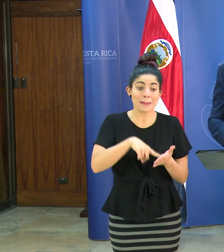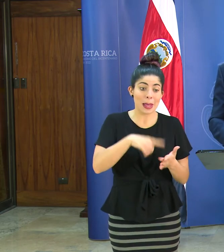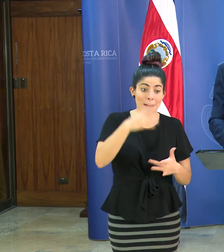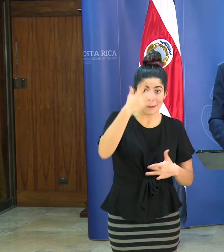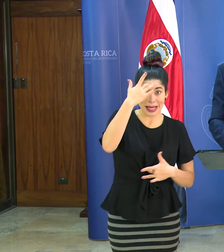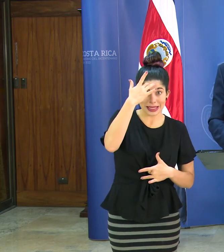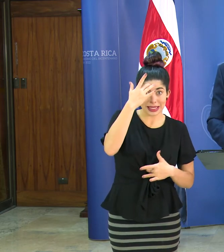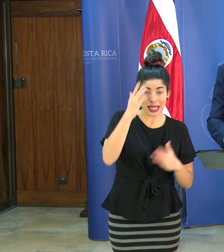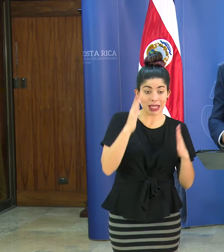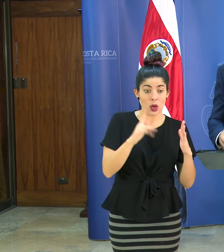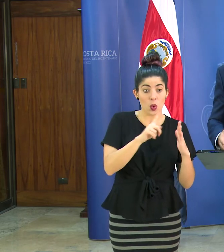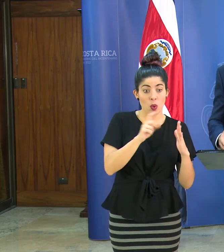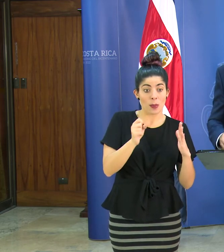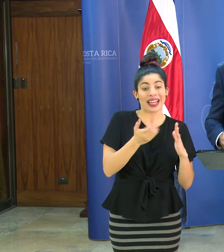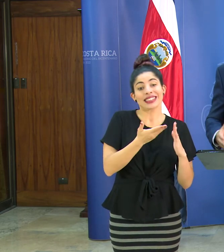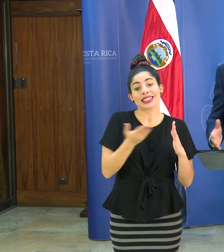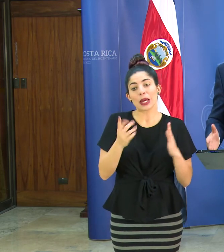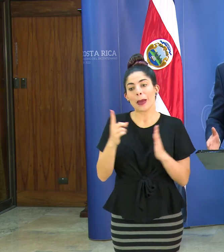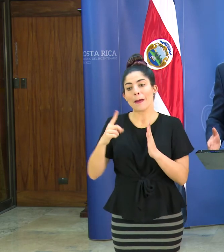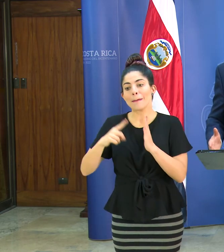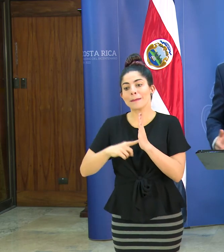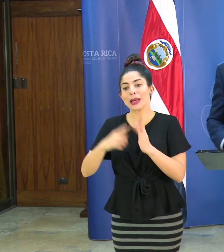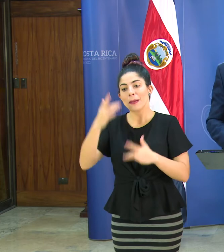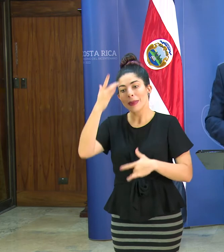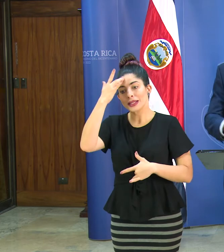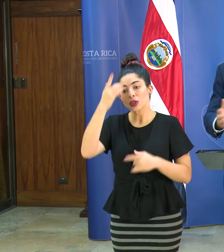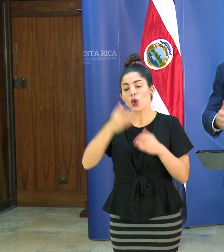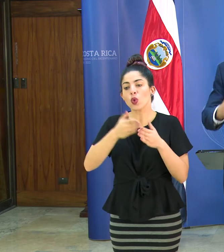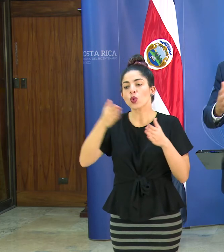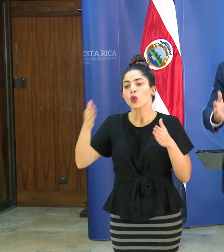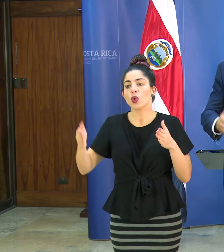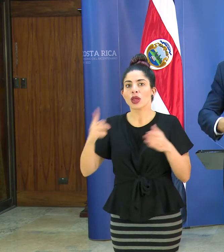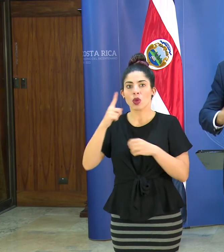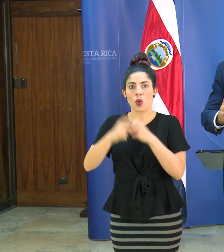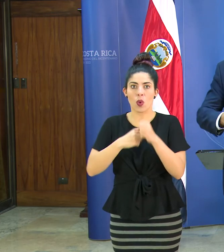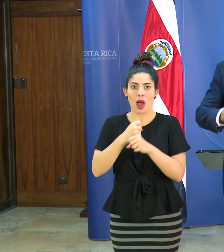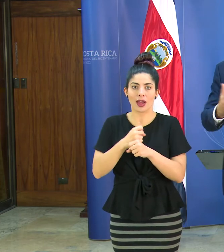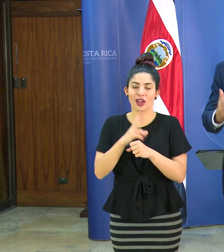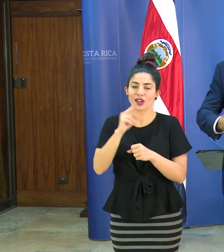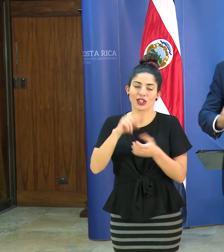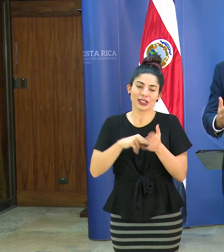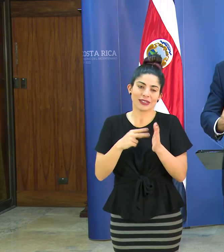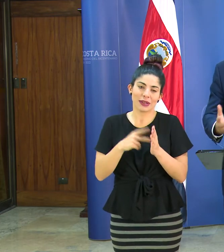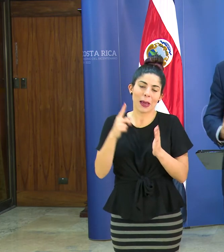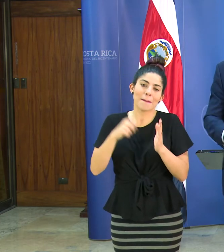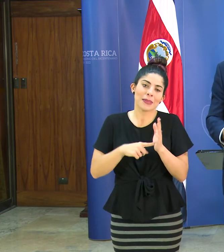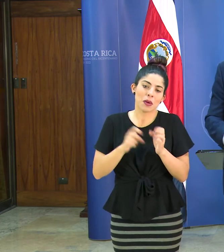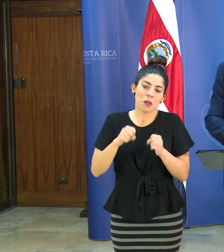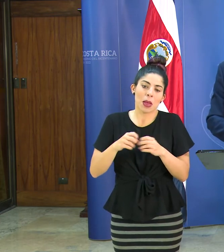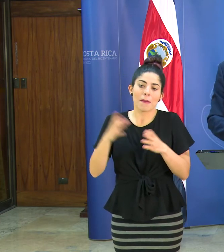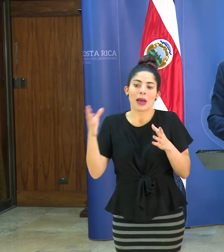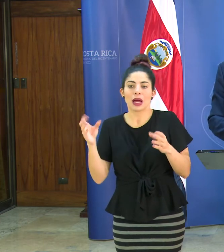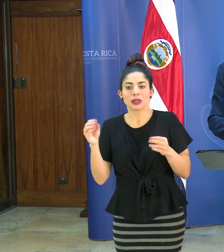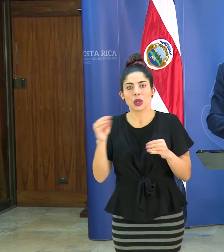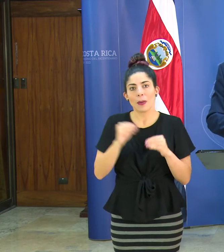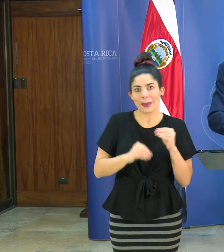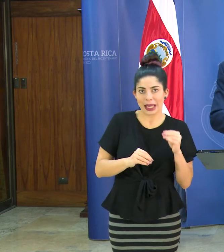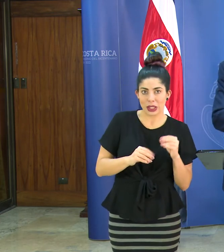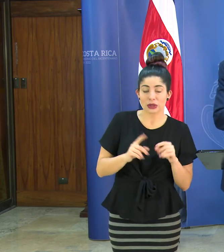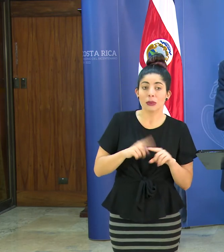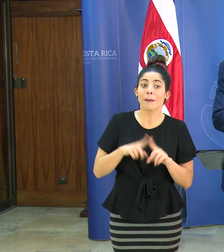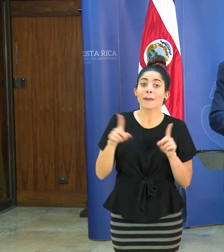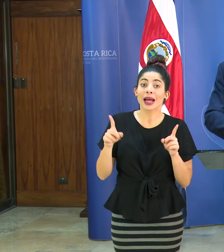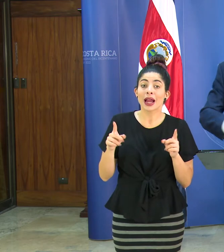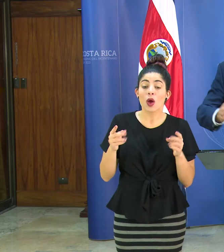en un mes que mil pacientes en un año y no es que estemos proyectando mil puede ser más o puede ser menos pero el